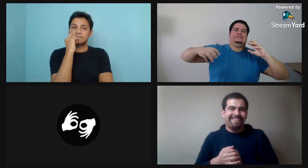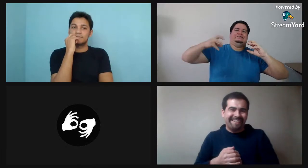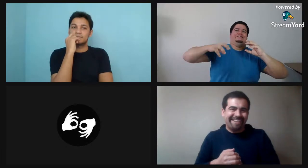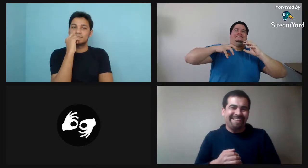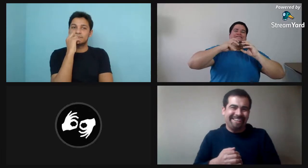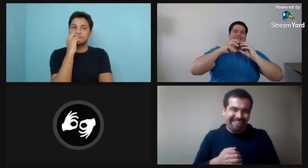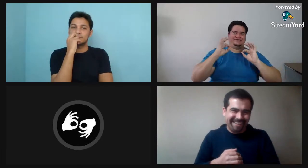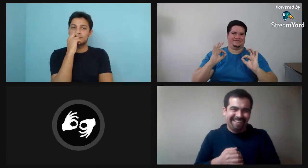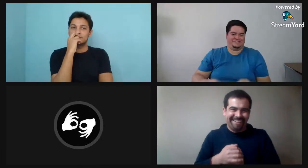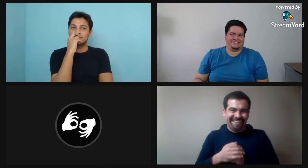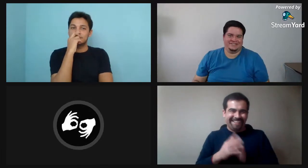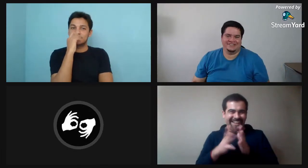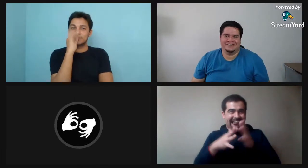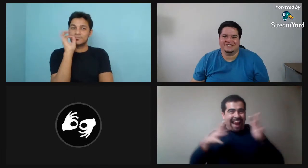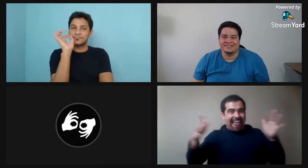y eso durante todos los años.